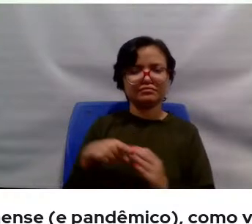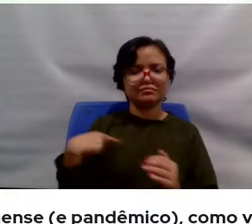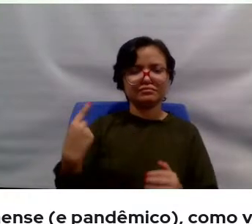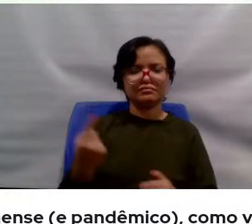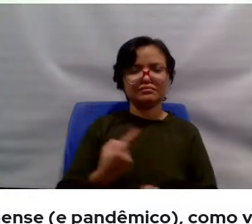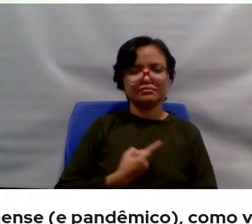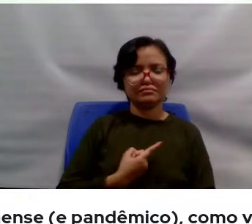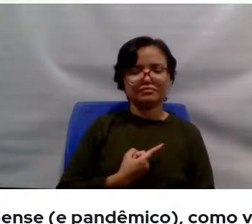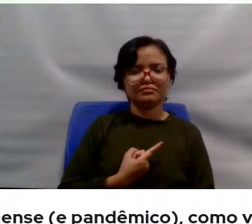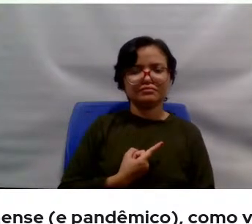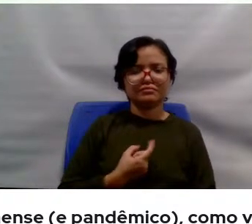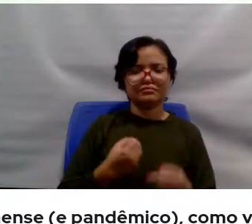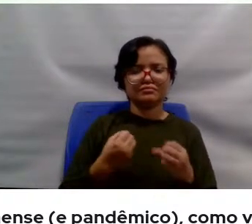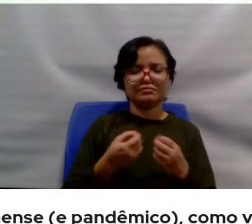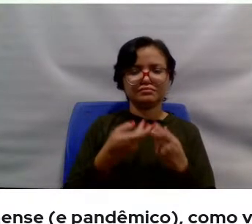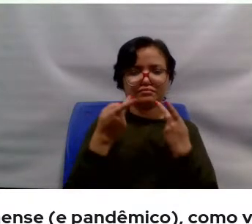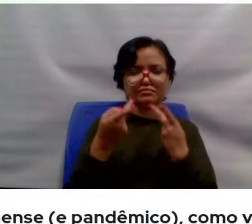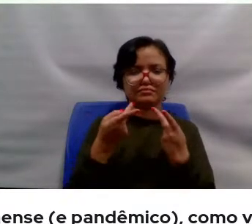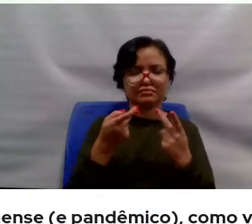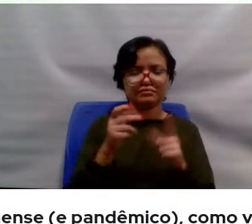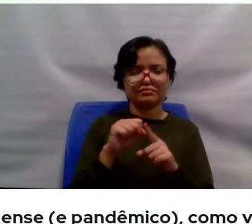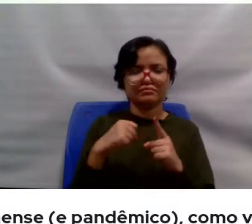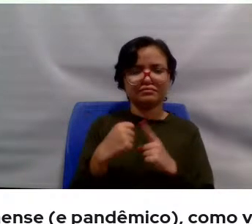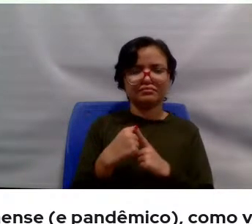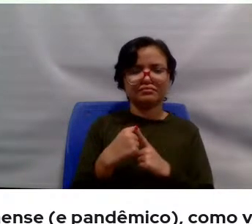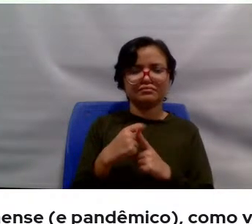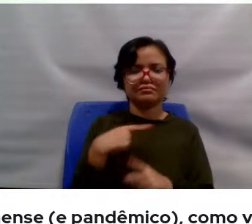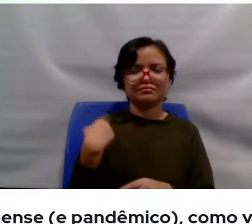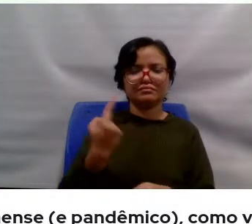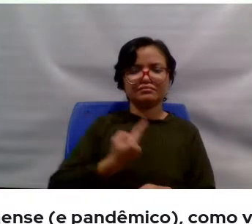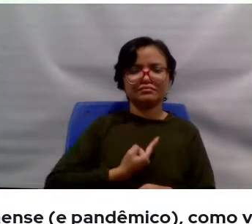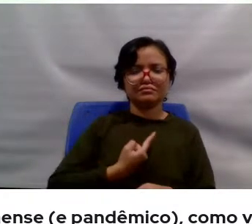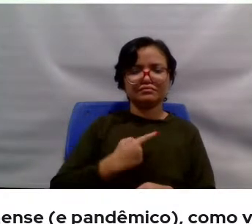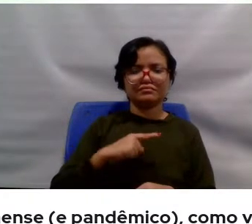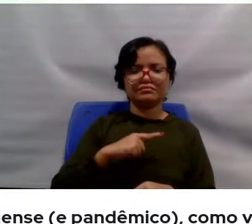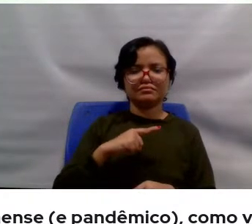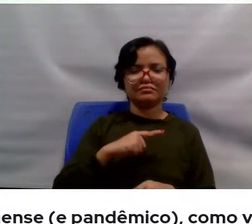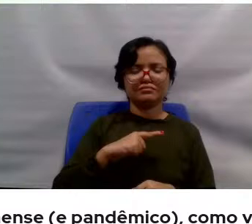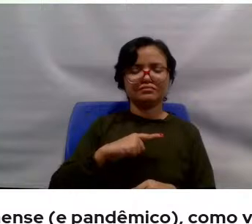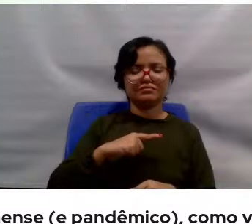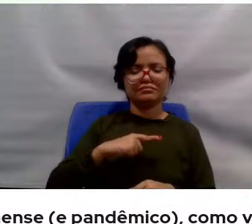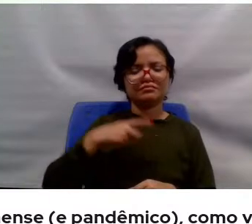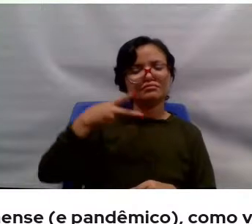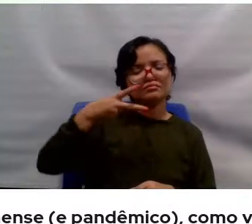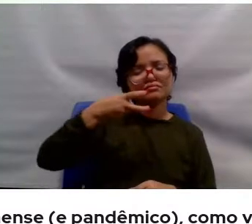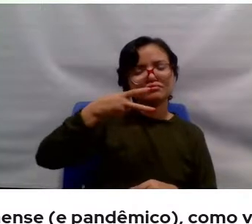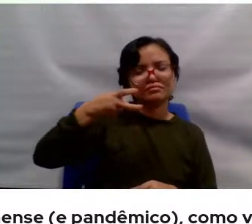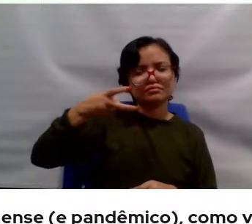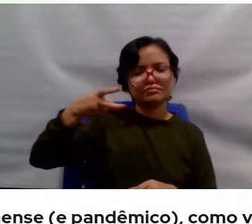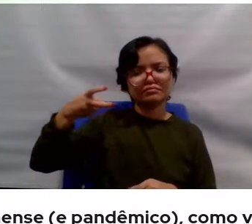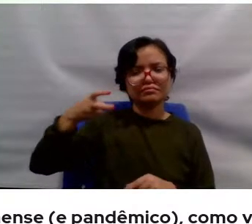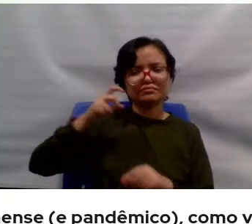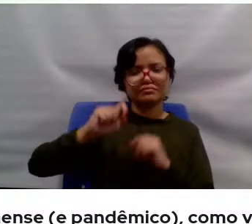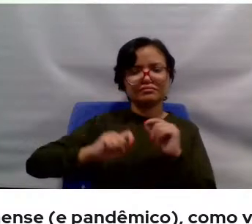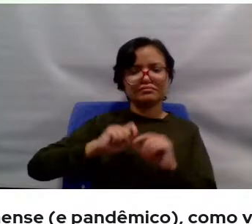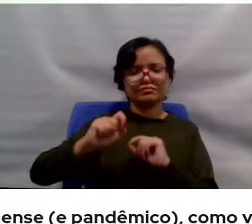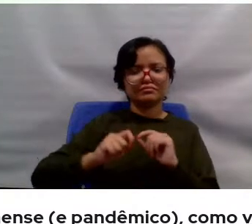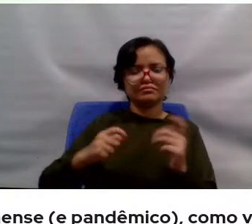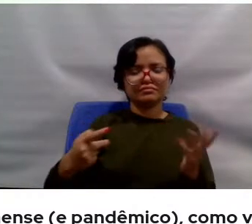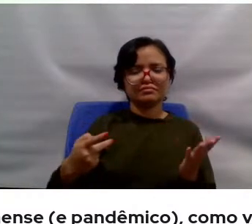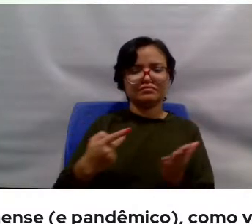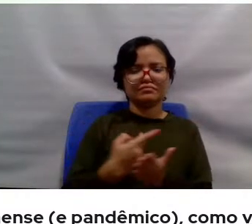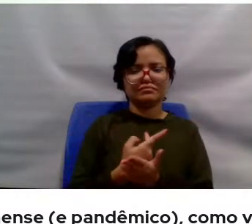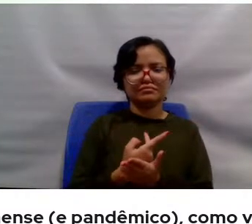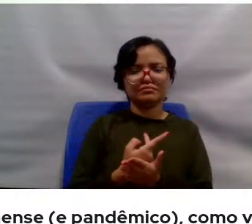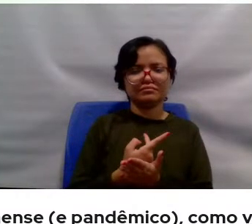o dizemos para a sociedade, nós temos a nossa interpretação do que foi, do que aconteceu,